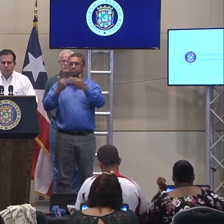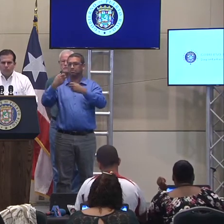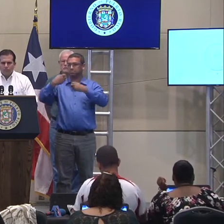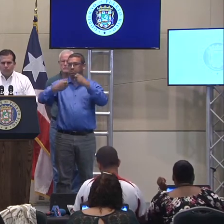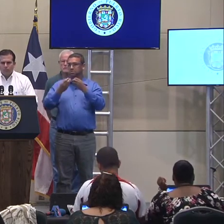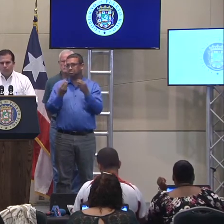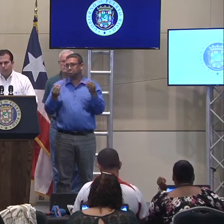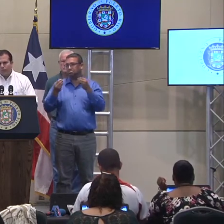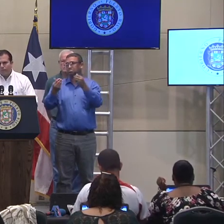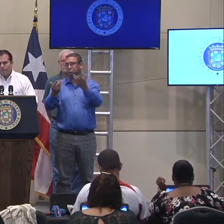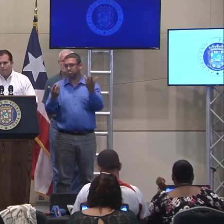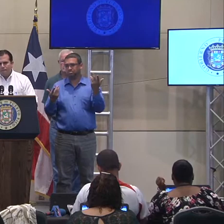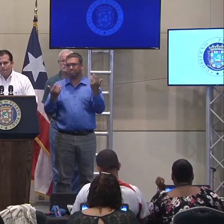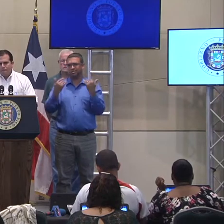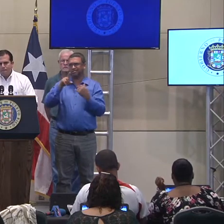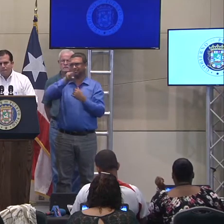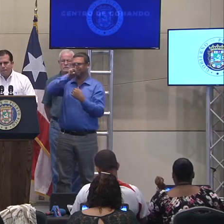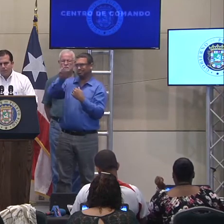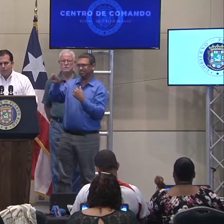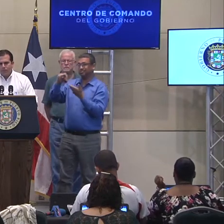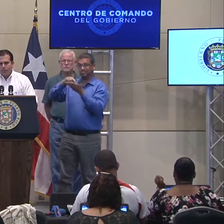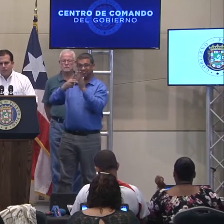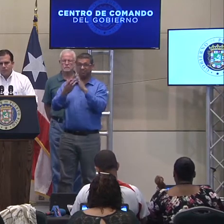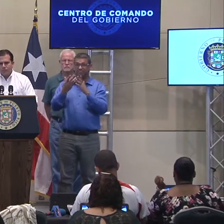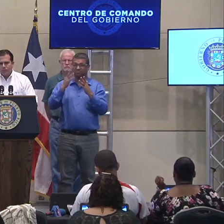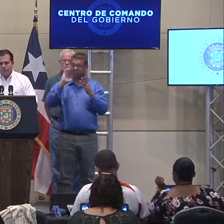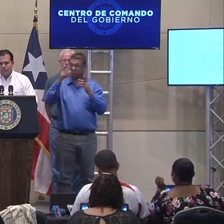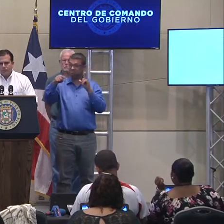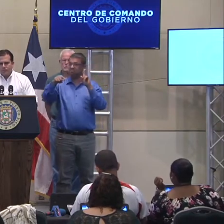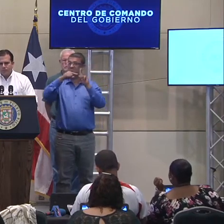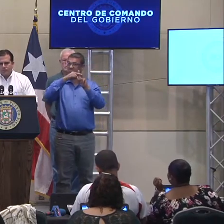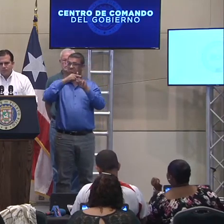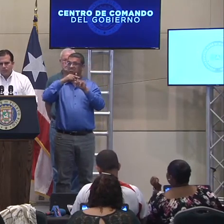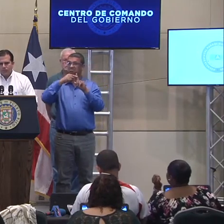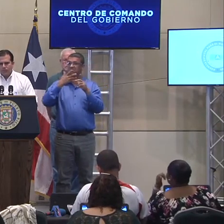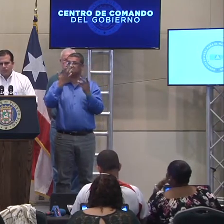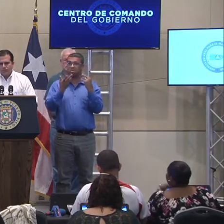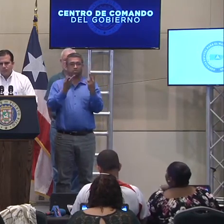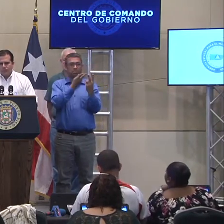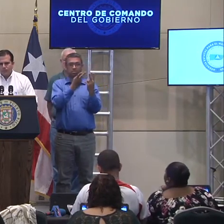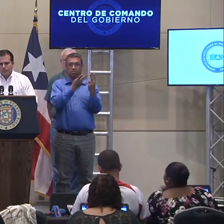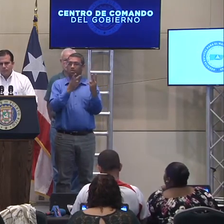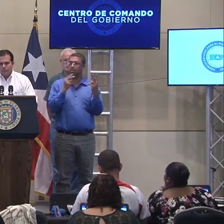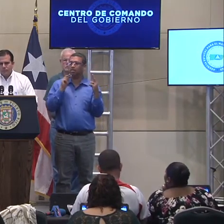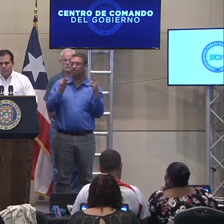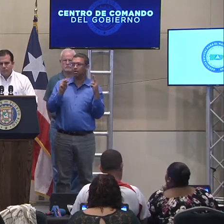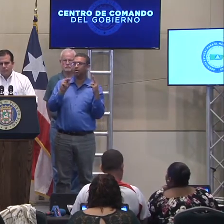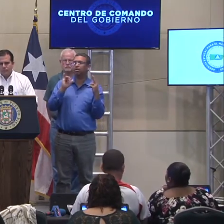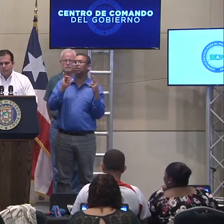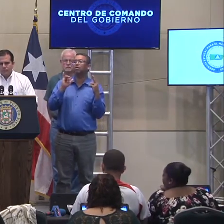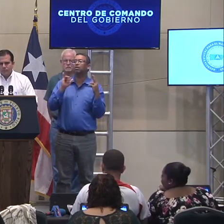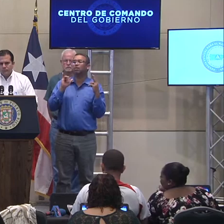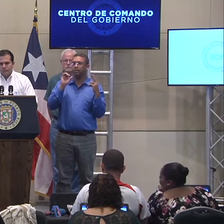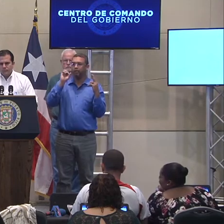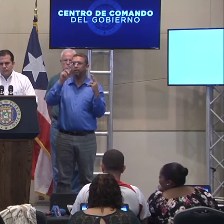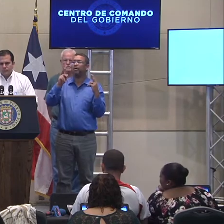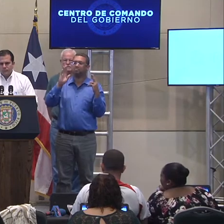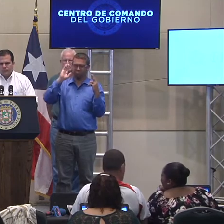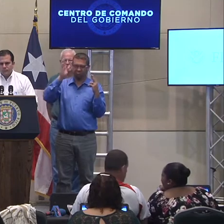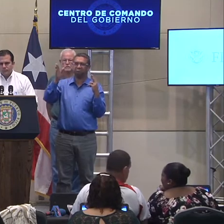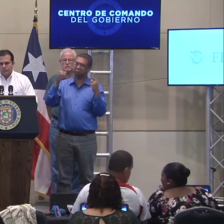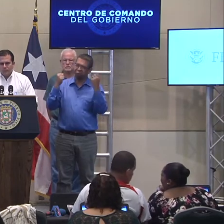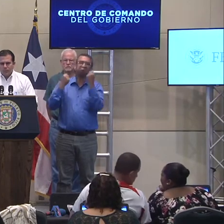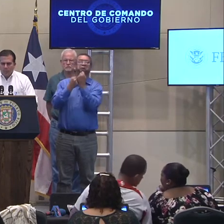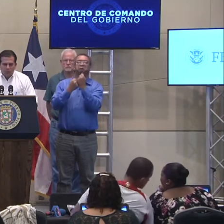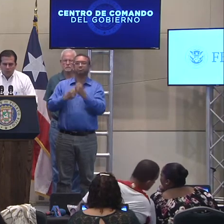la situación. Entonces, pregunto si esto puede ser un impulso adicional para que ellos digan, bueno, vamos a apoyarlo porque esto está encaminado y se está